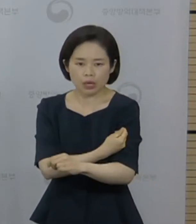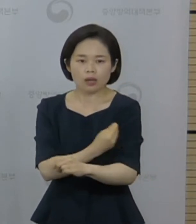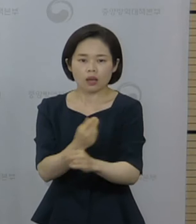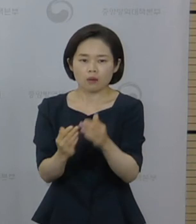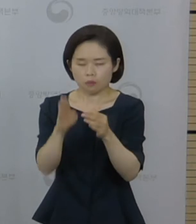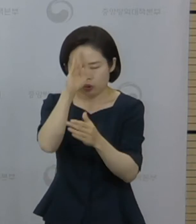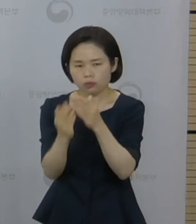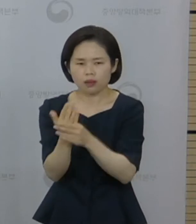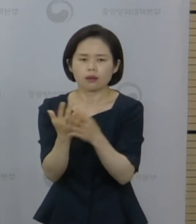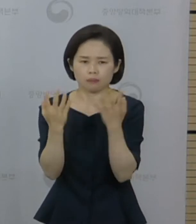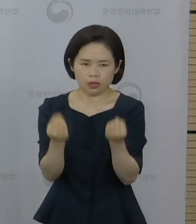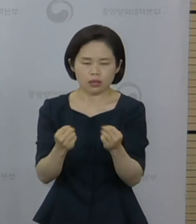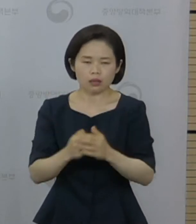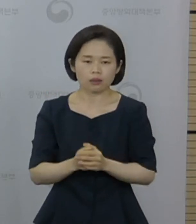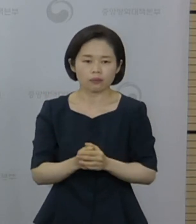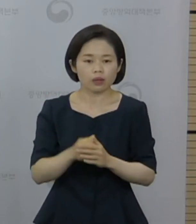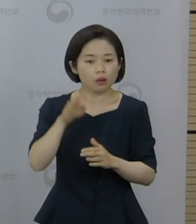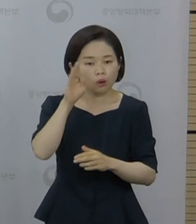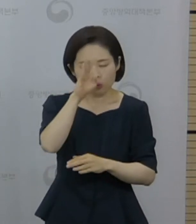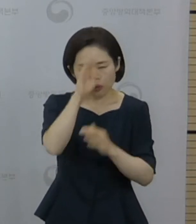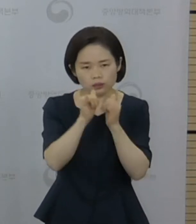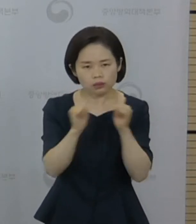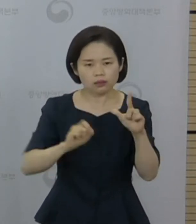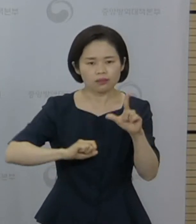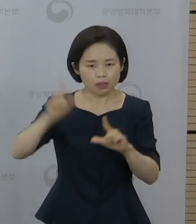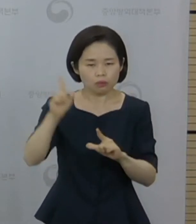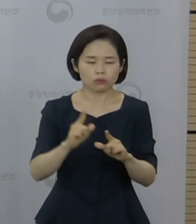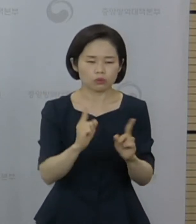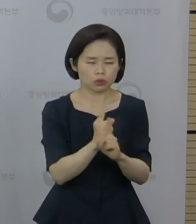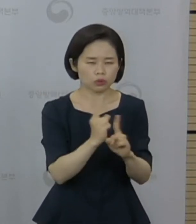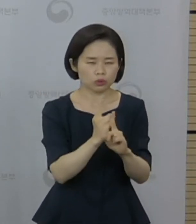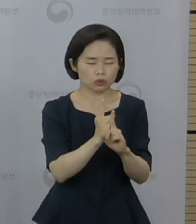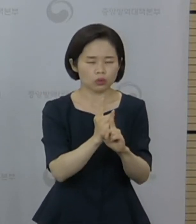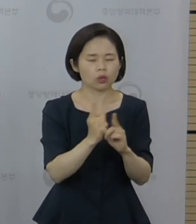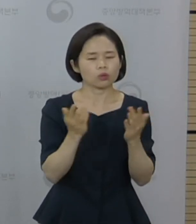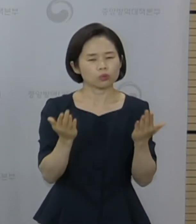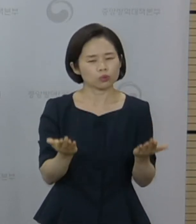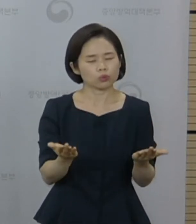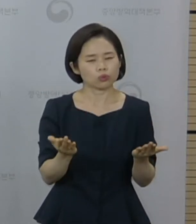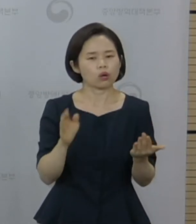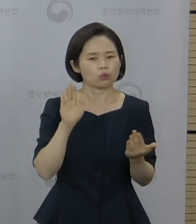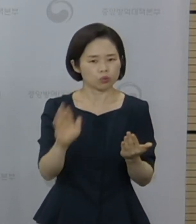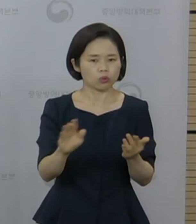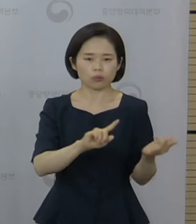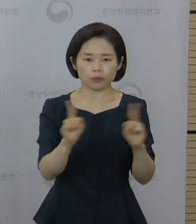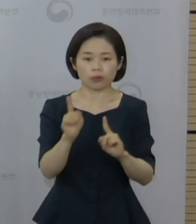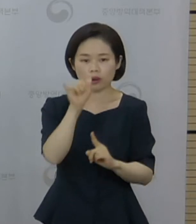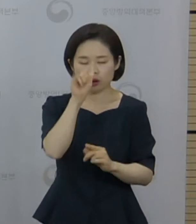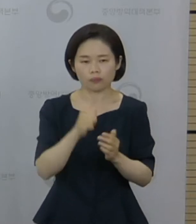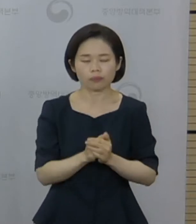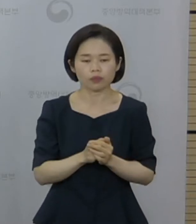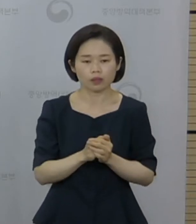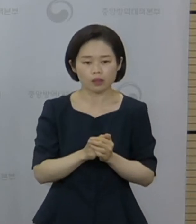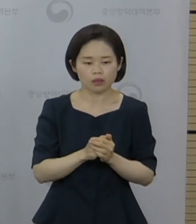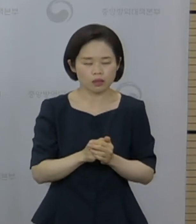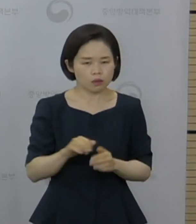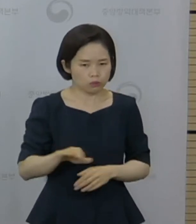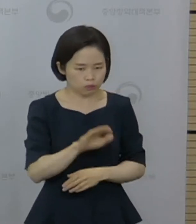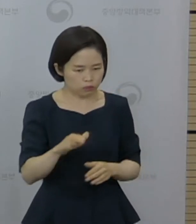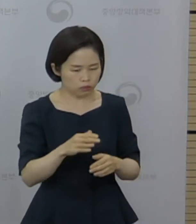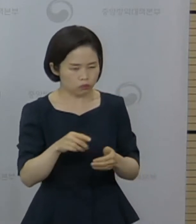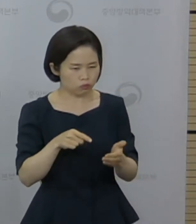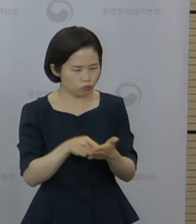대다수는 치료와 휴식 후에 빠르게 호전되었습니다. 추진단은 심근염 이상반응 관리를 강화하기 위해